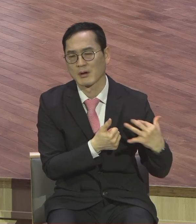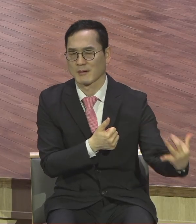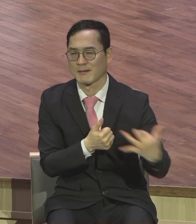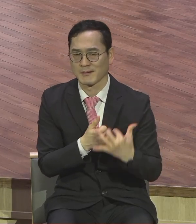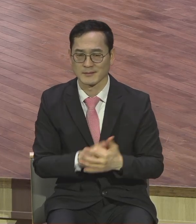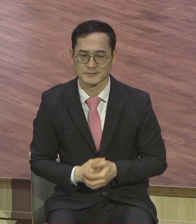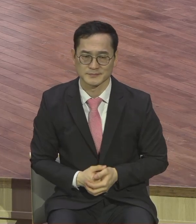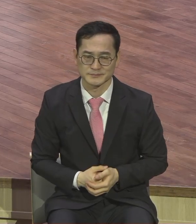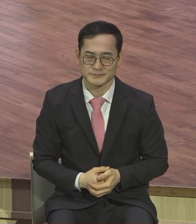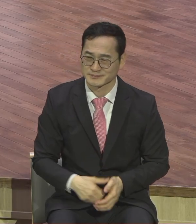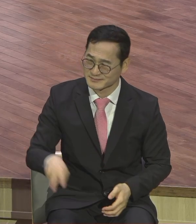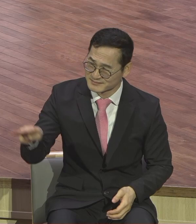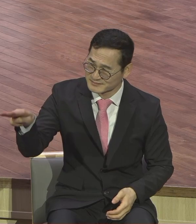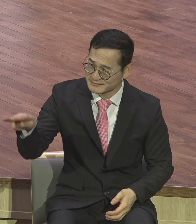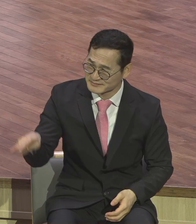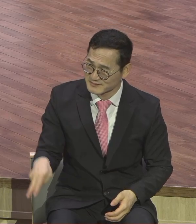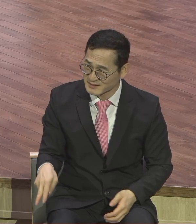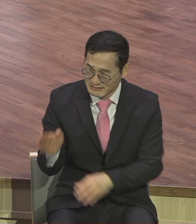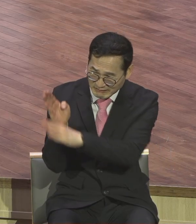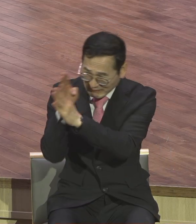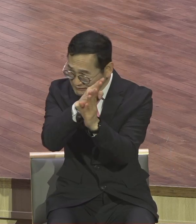만나 영적으로 누가 만나요 안 만나요 다 피하지